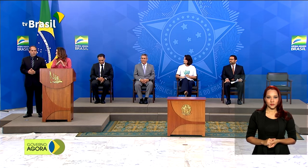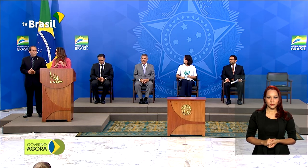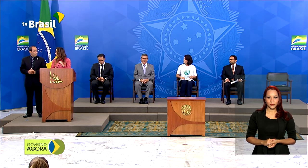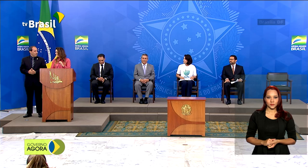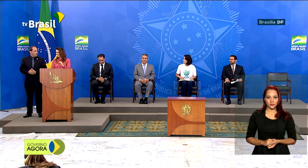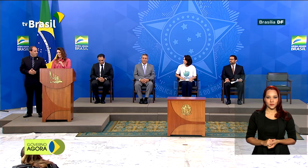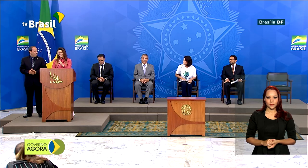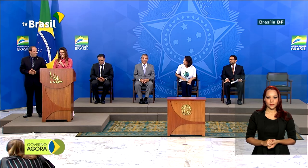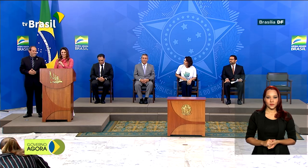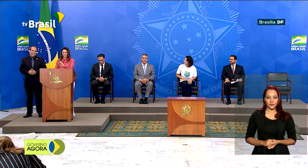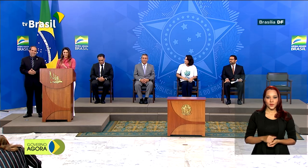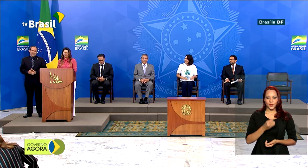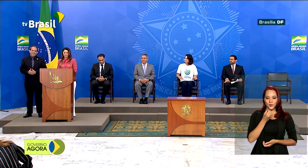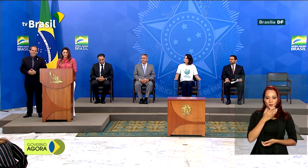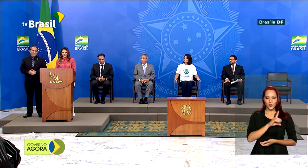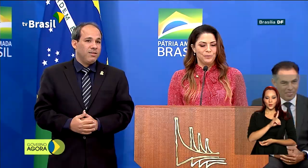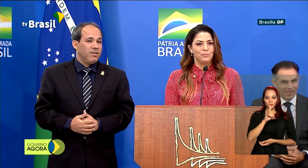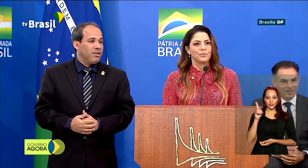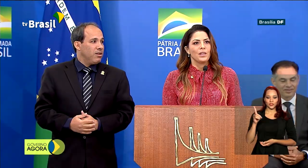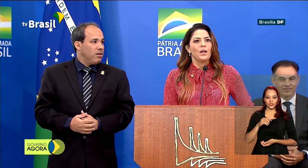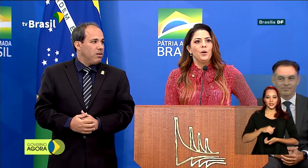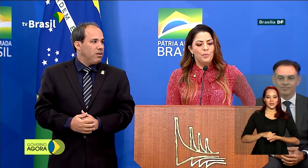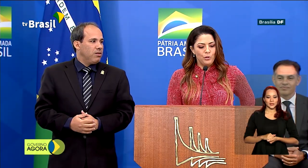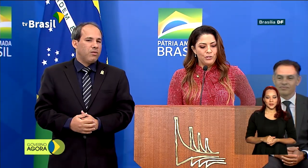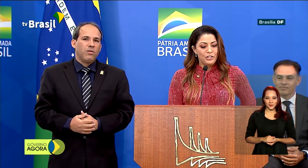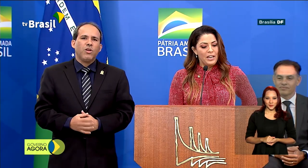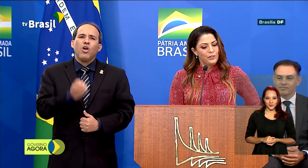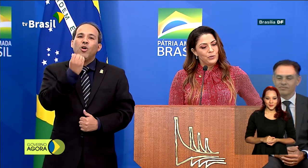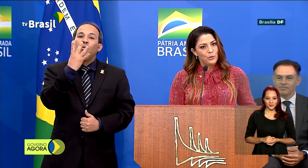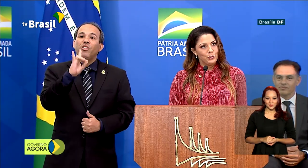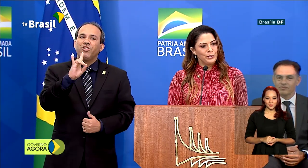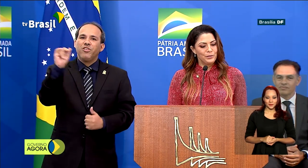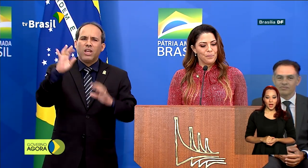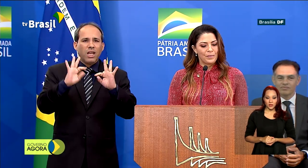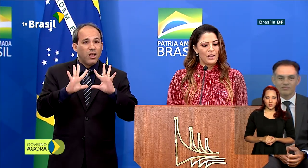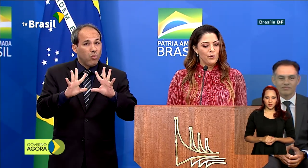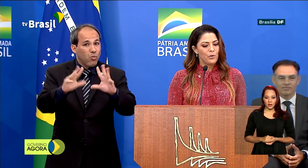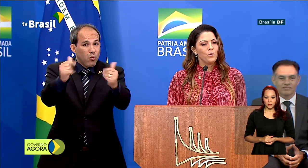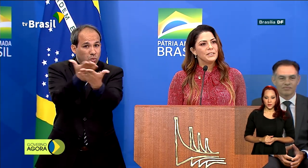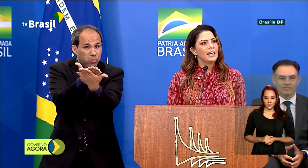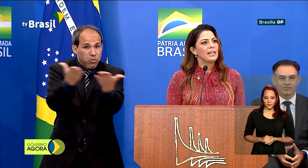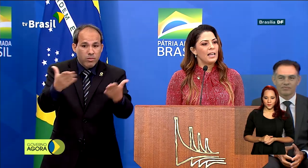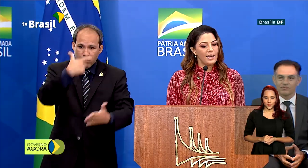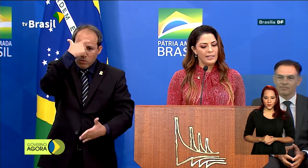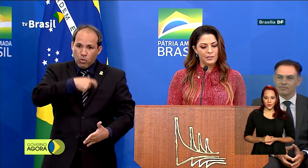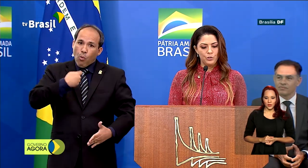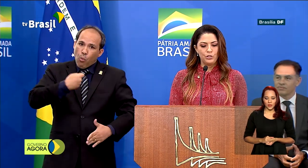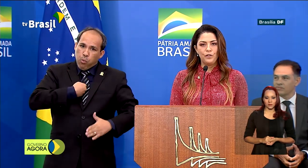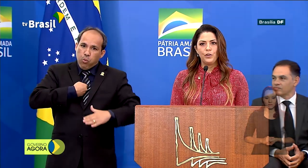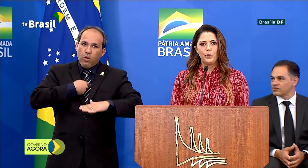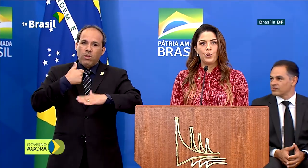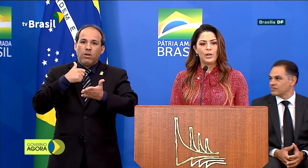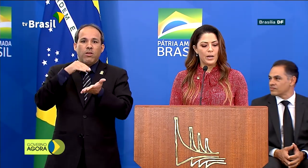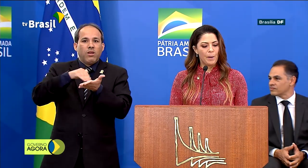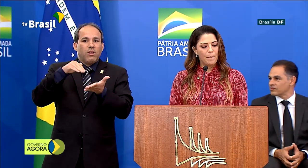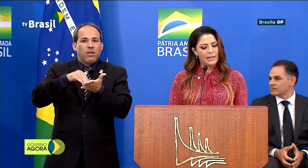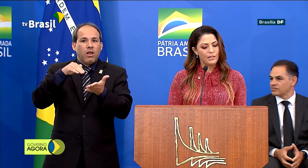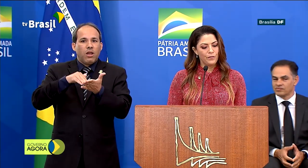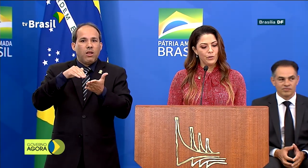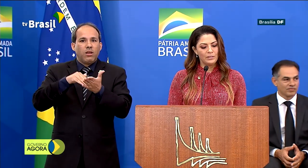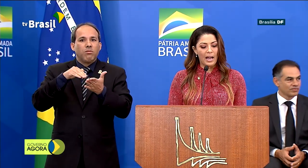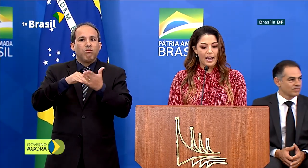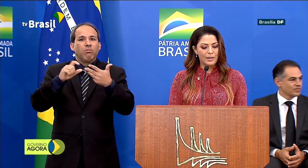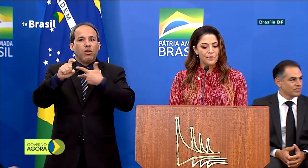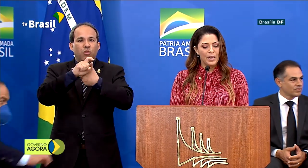Bom dia a todos. Eu, como secretária executiva do programa